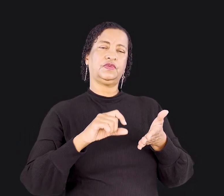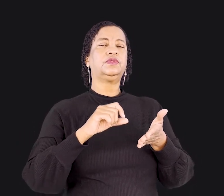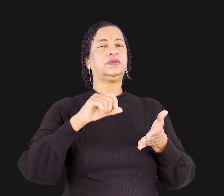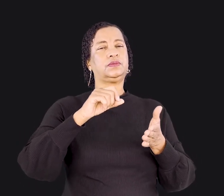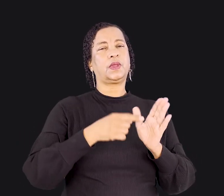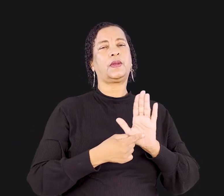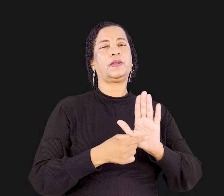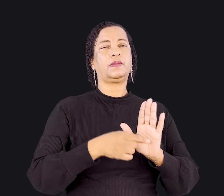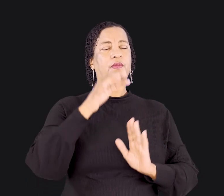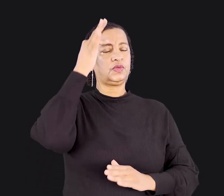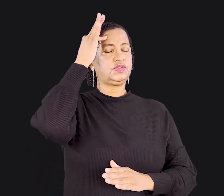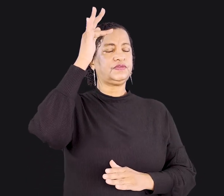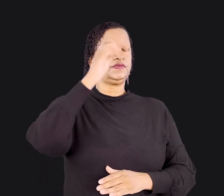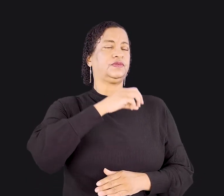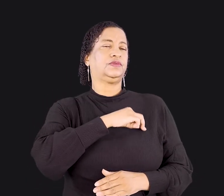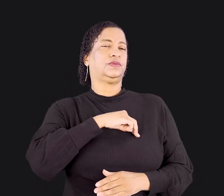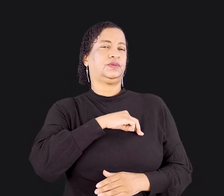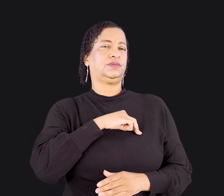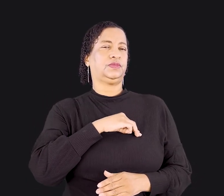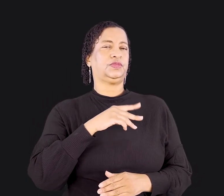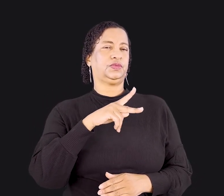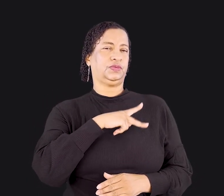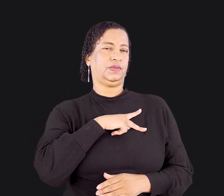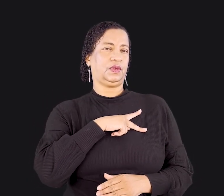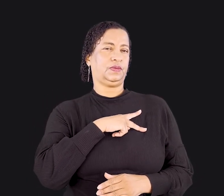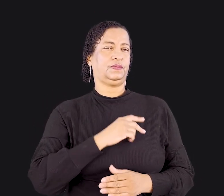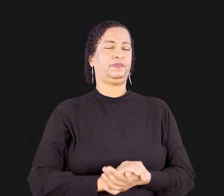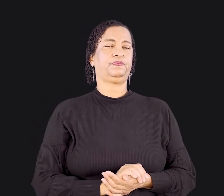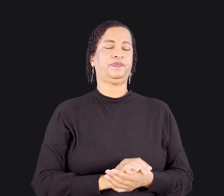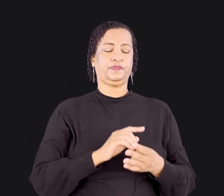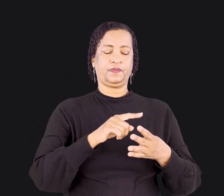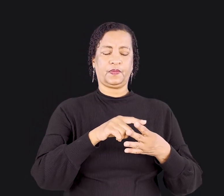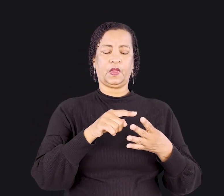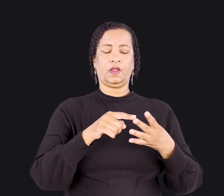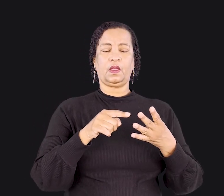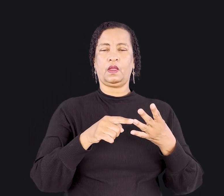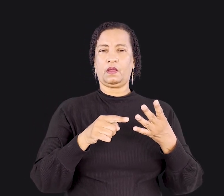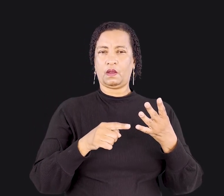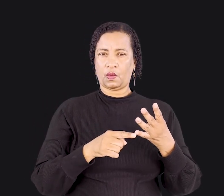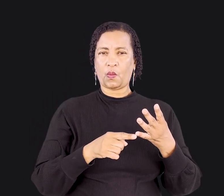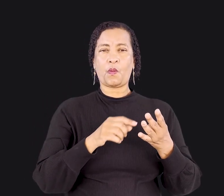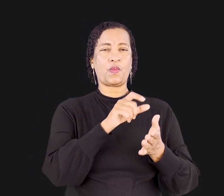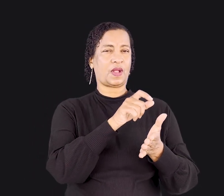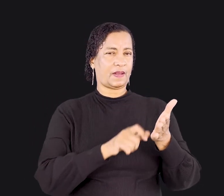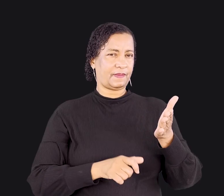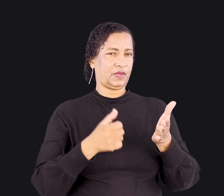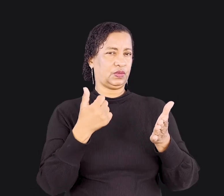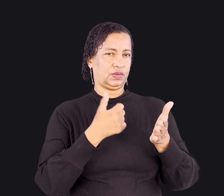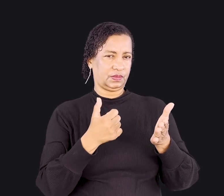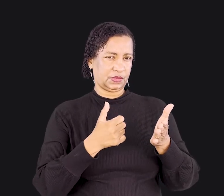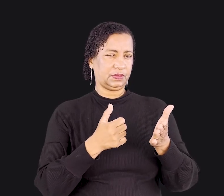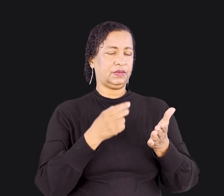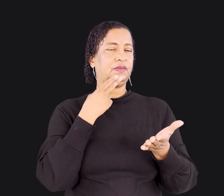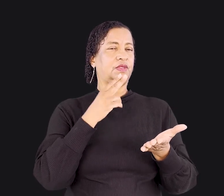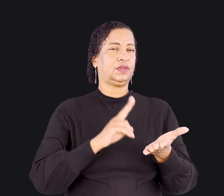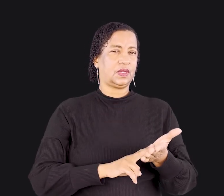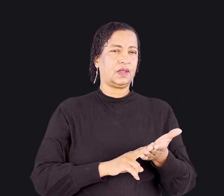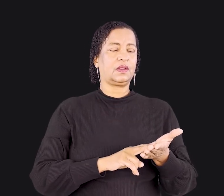a filosofia do ministério de Paulo. Nos quatro primeiros capítulos desta carta, Paulo compartilhou algumas verdades sobre a